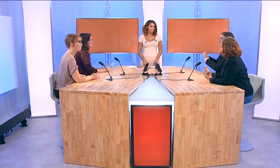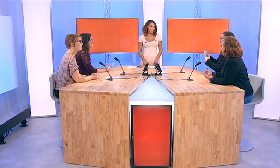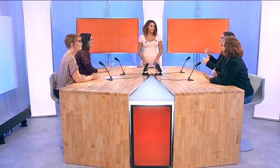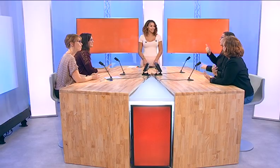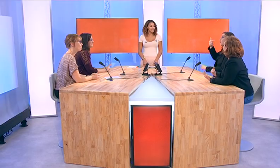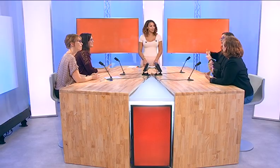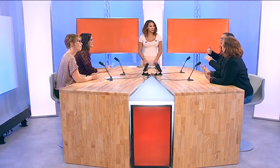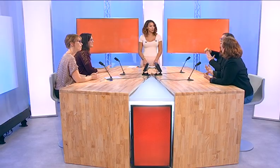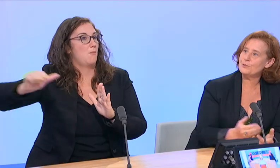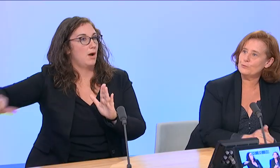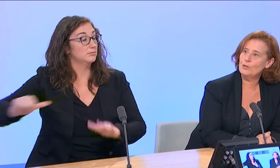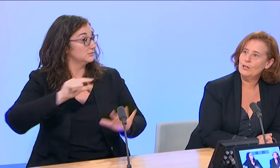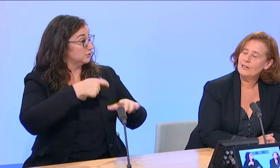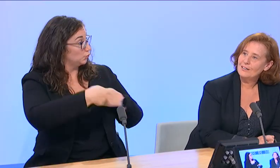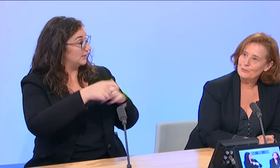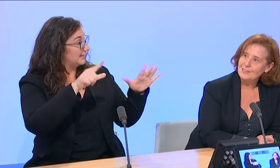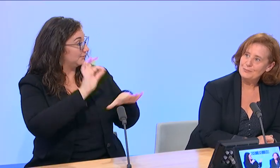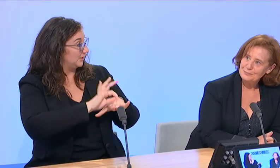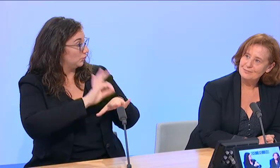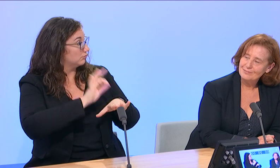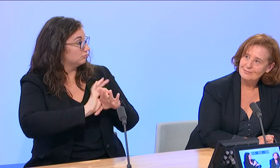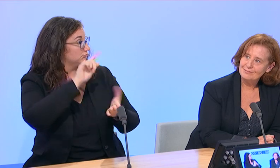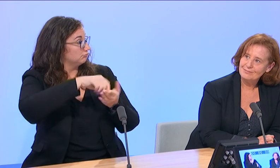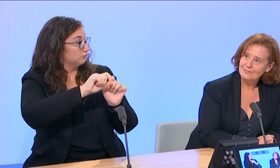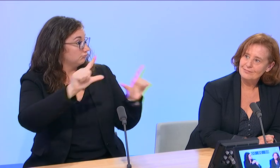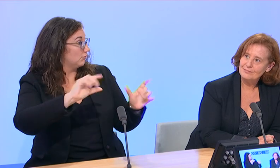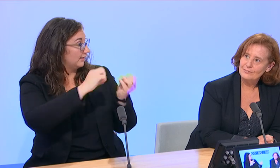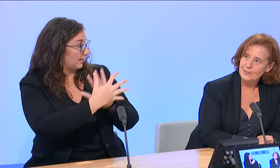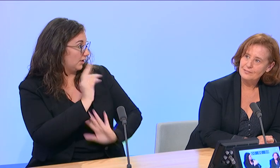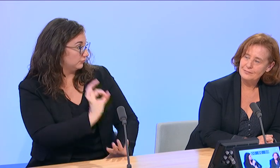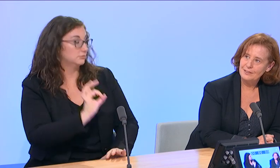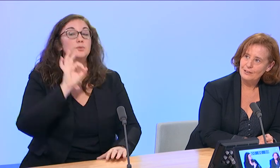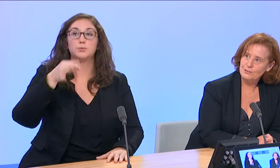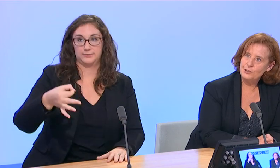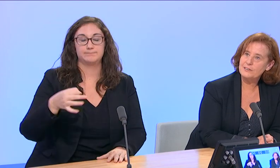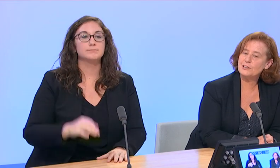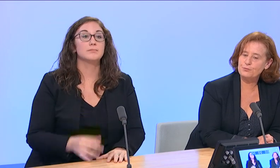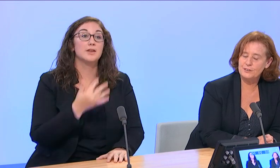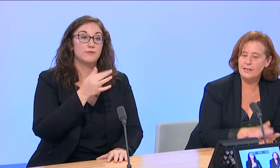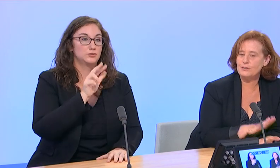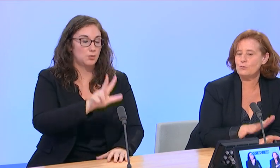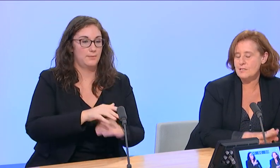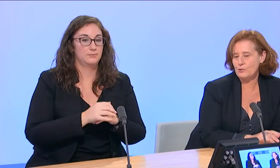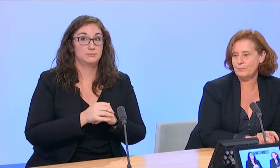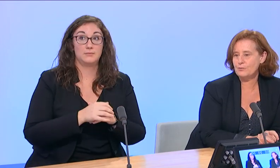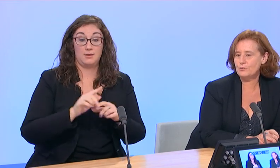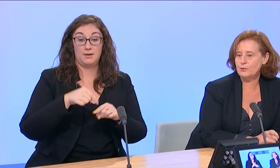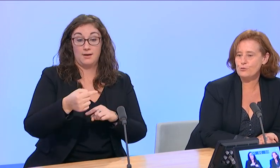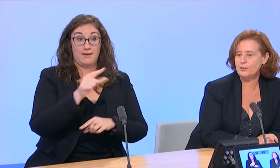mois. 7 minutes sur le web, je précise, qu'on va retrouver sur le site de France 3. Qu'on a souhaité diffuser là, le 23 septembre, parce que c'est une journée